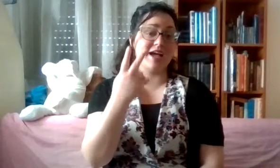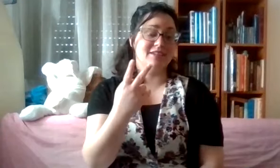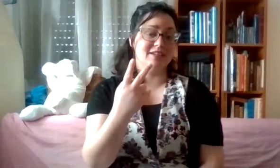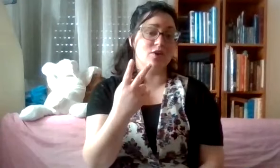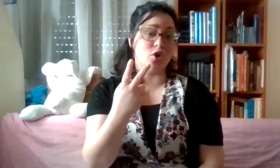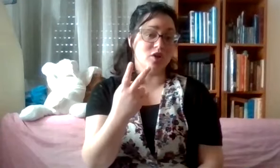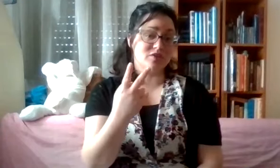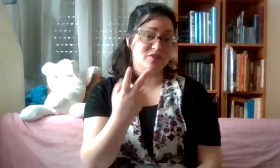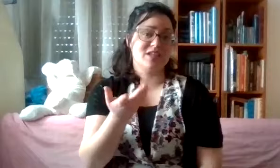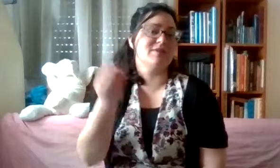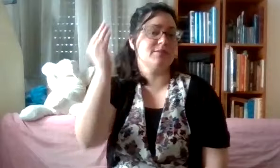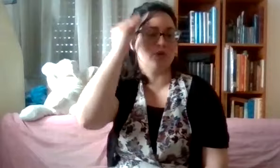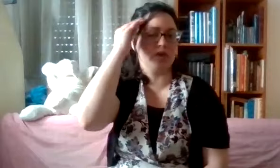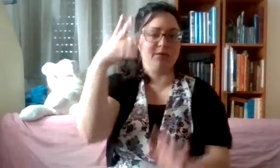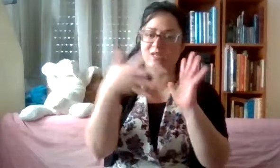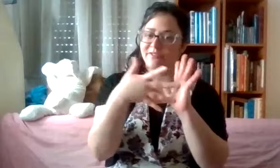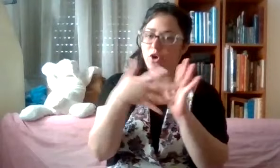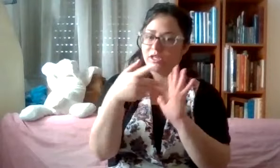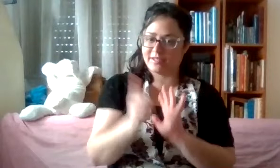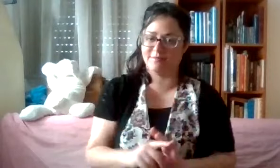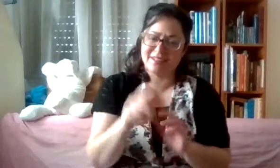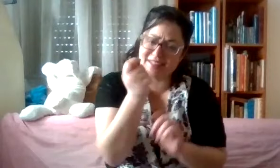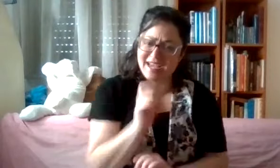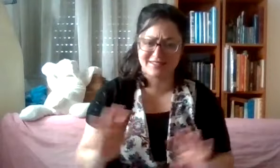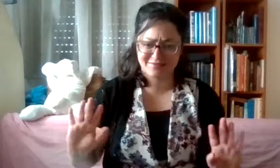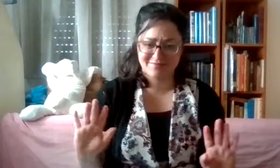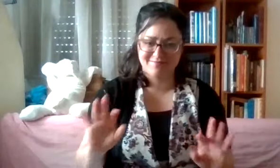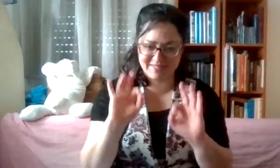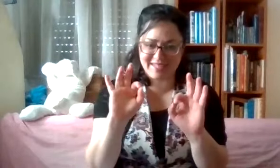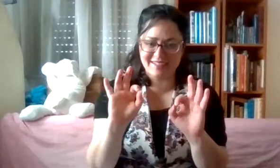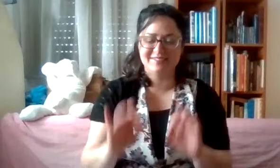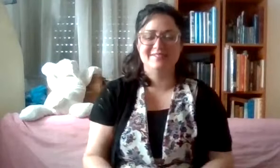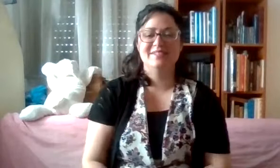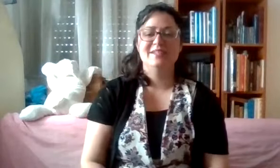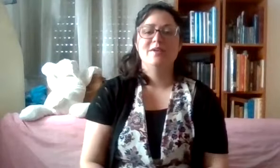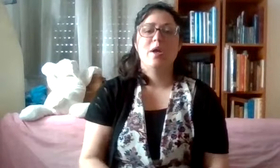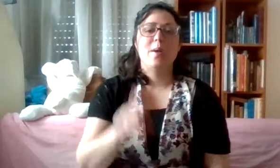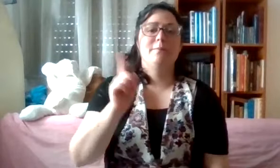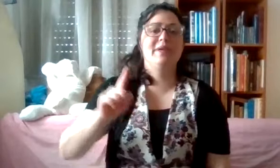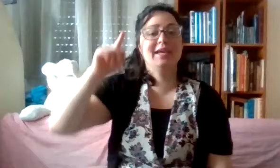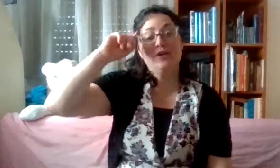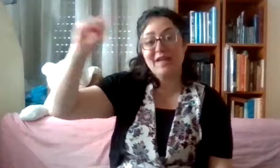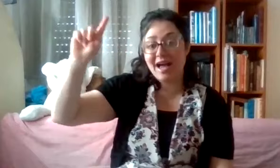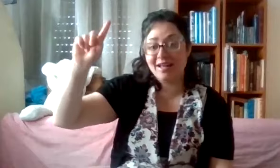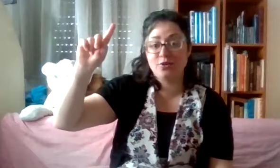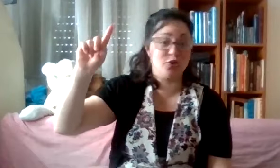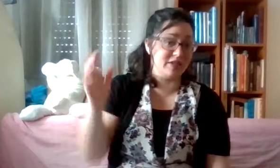לראות, אם אתם זוכרים, לבחון אתכם קצת. בסדר? מי יודעת או יודע?